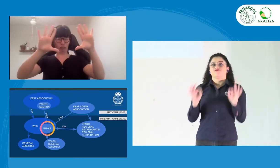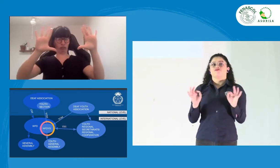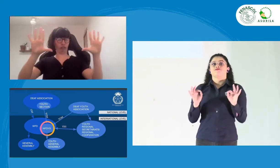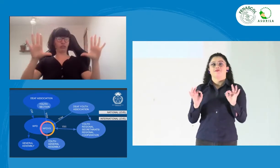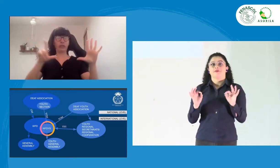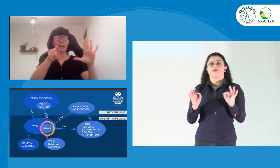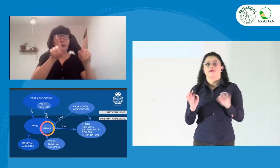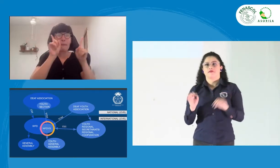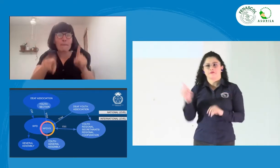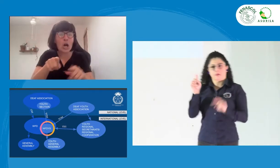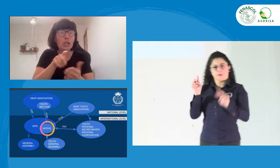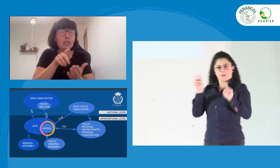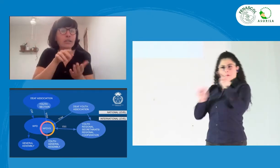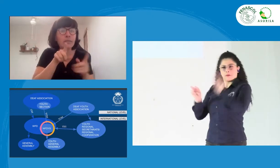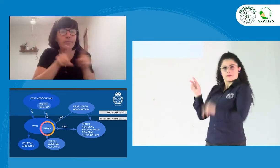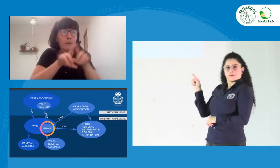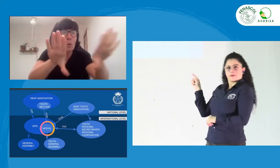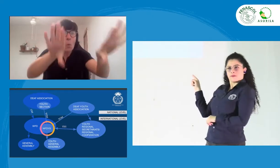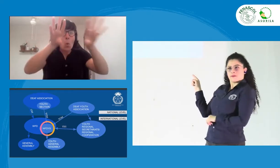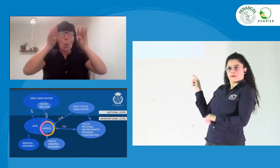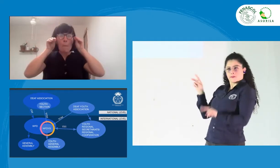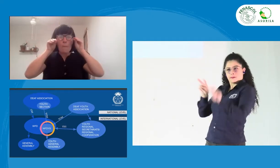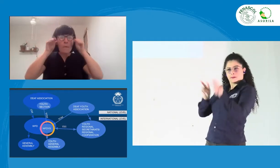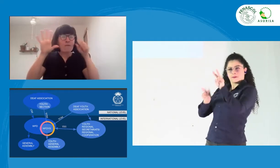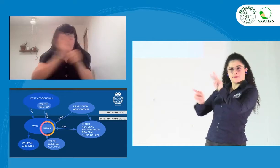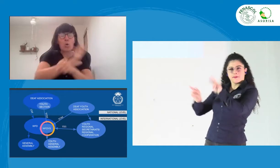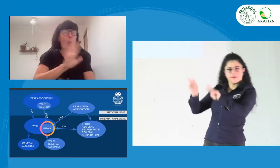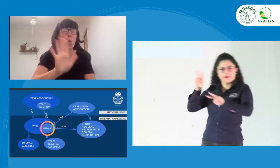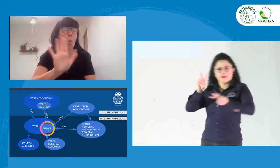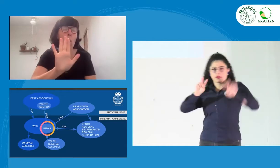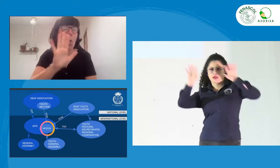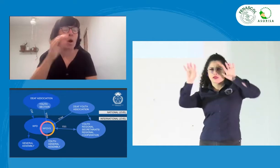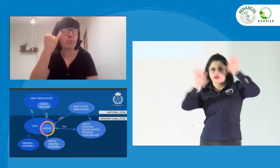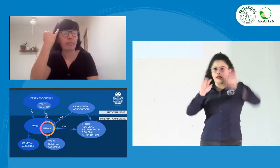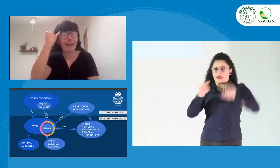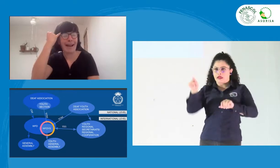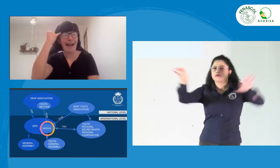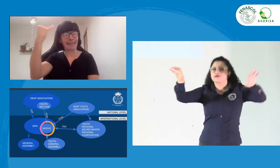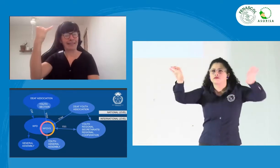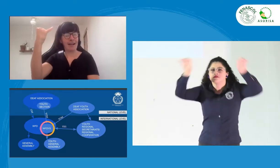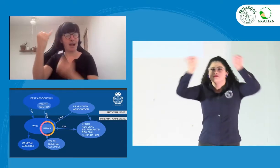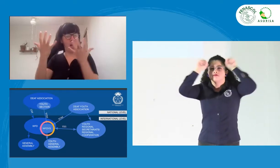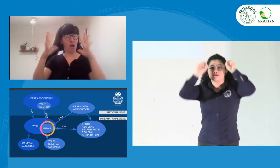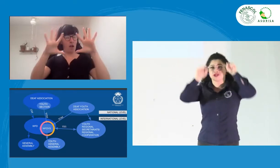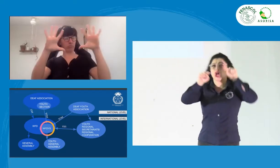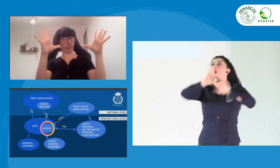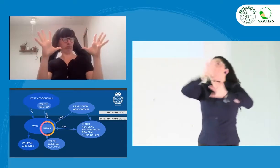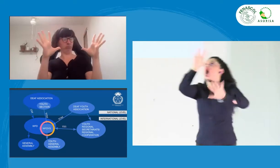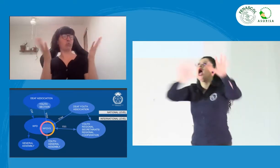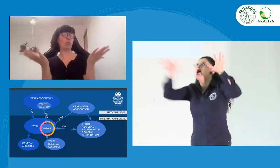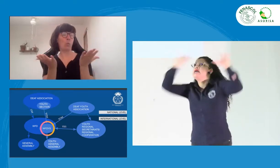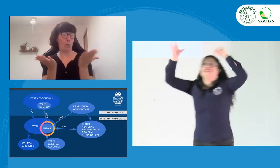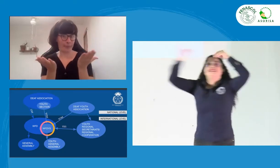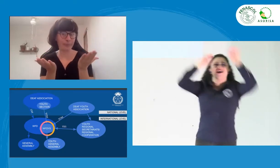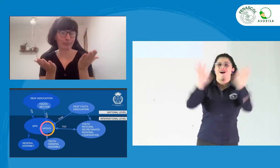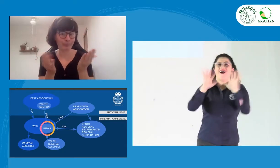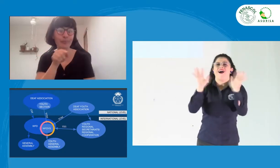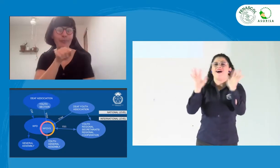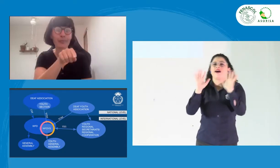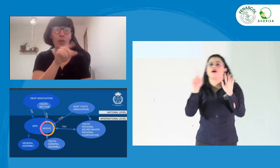Acá en estas diapositivas, en esta diapositiva, ustedes pueden ver, quizás no se pueda ver por completo, pero pues